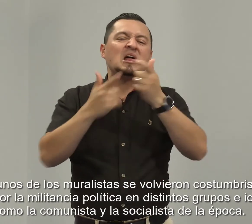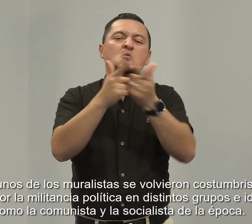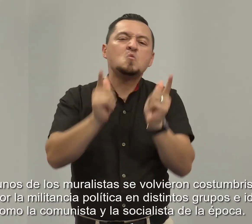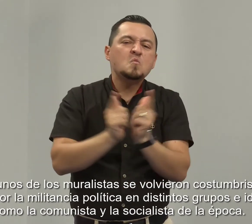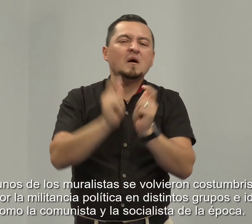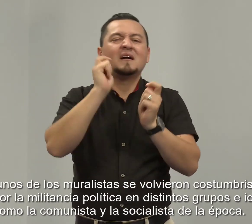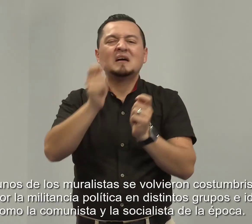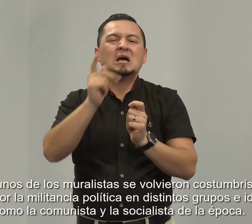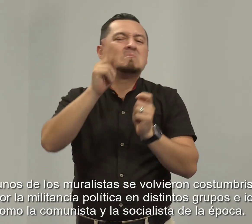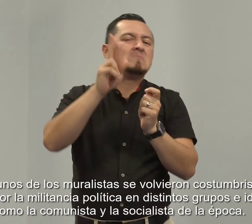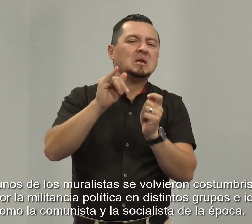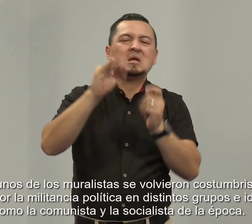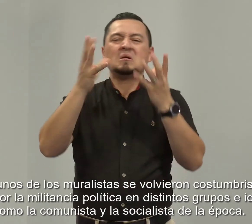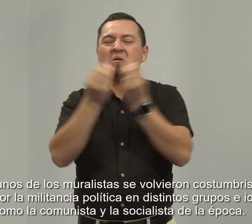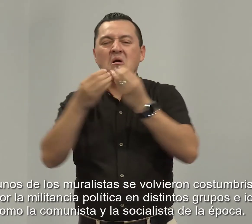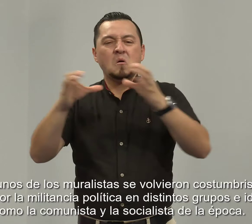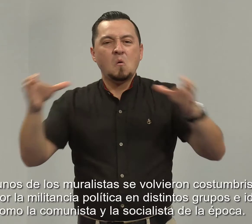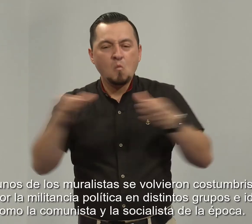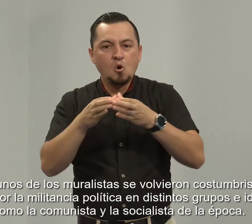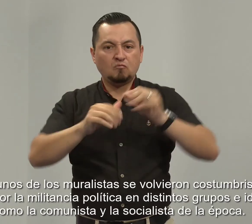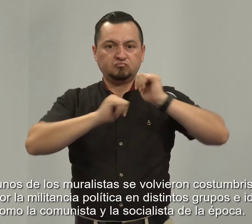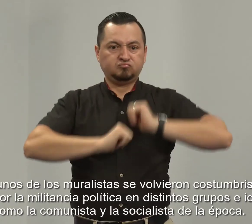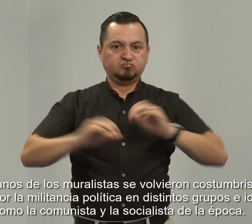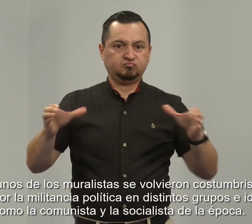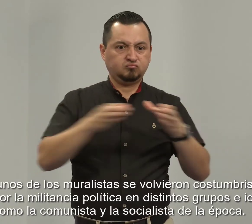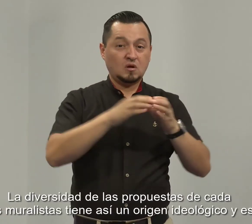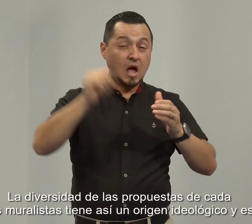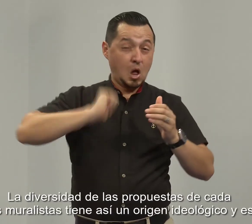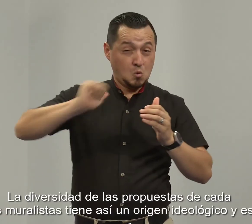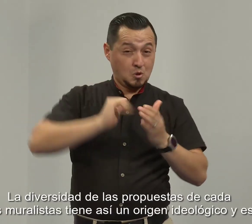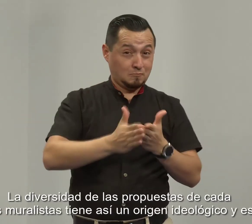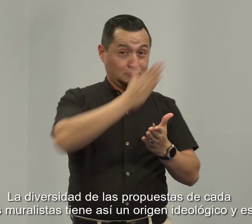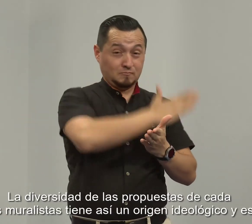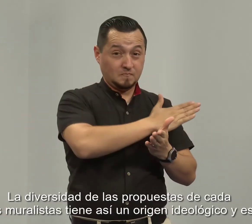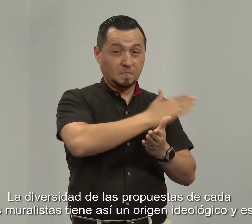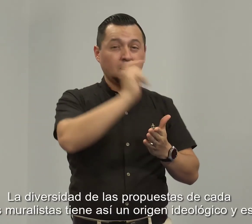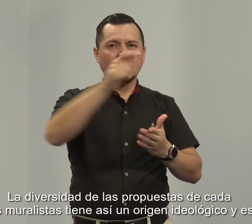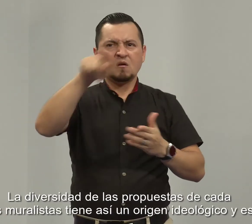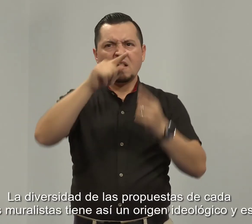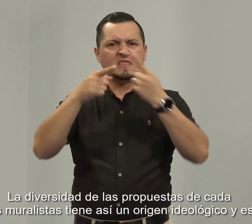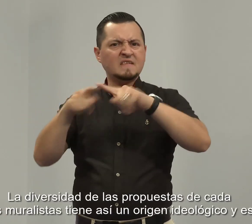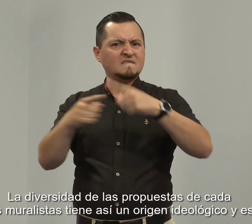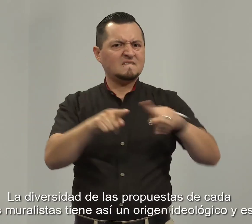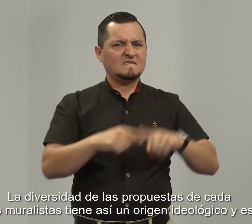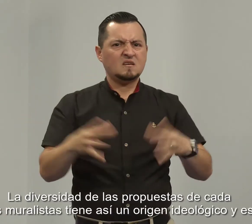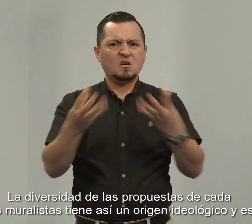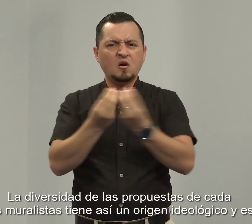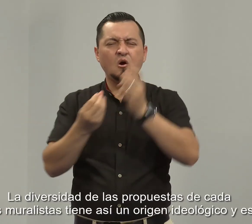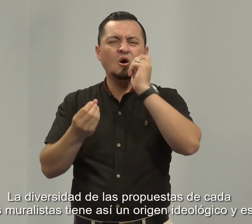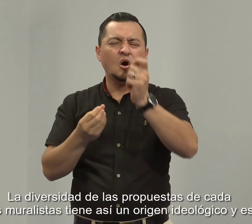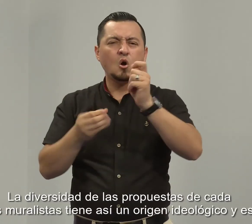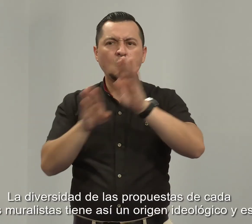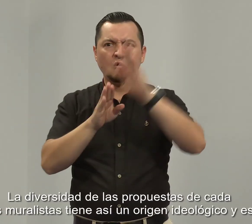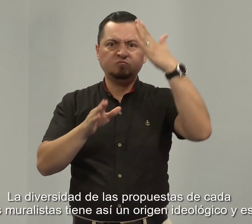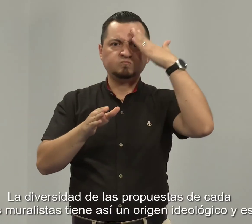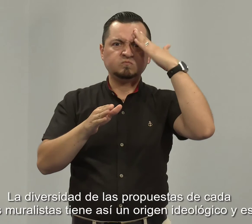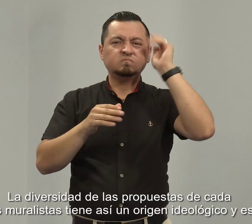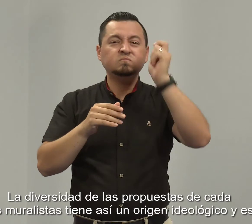ideologías, como la comunista y los socialistas de la época. La diversidad de las propuestas de cada uno de los muralistas tiene así un